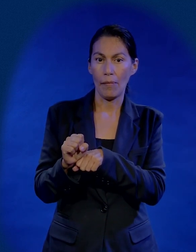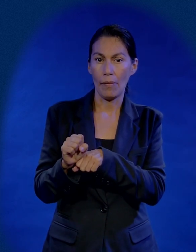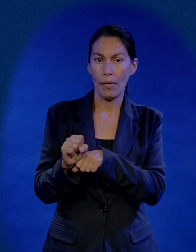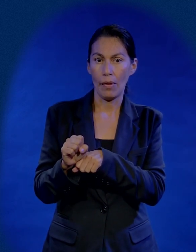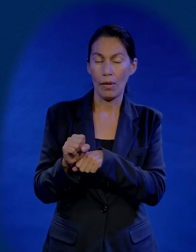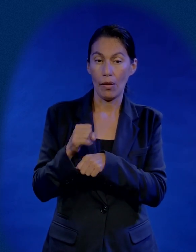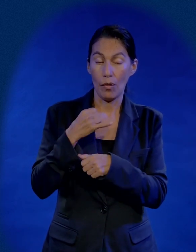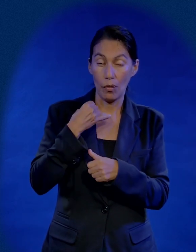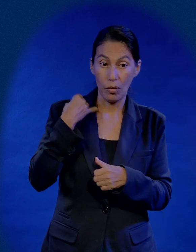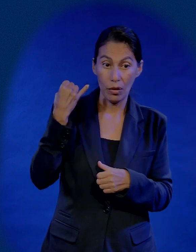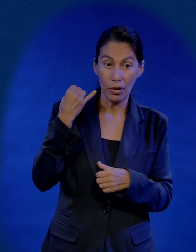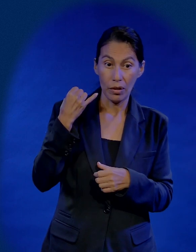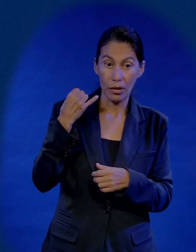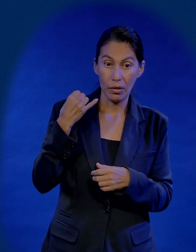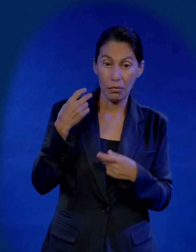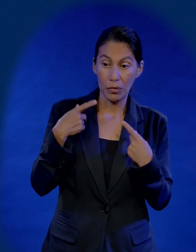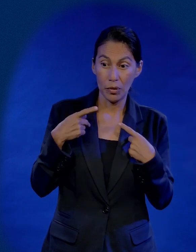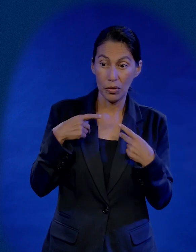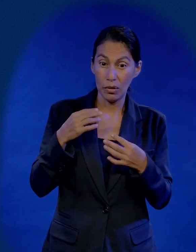viendo. Judas era un cazador de estrellas.